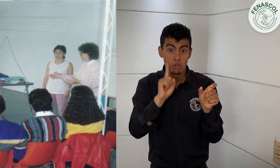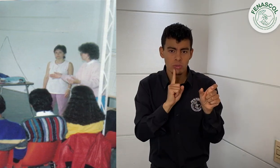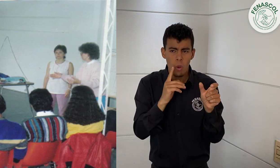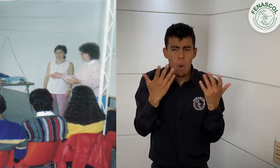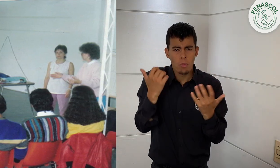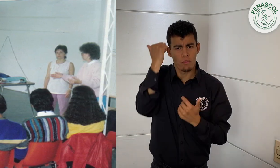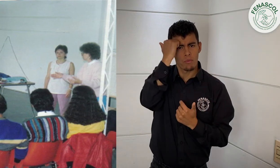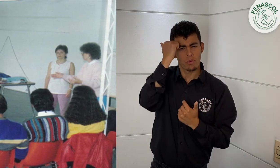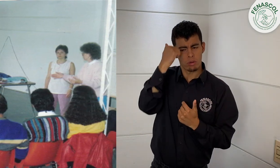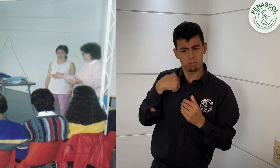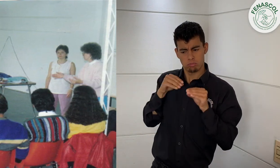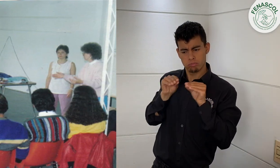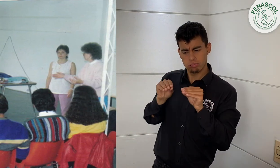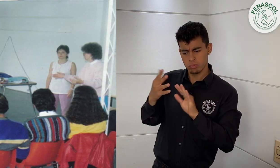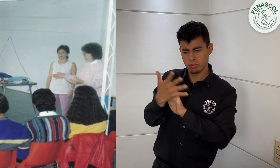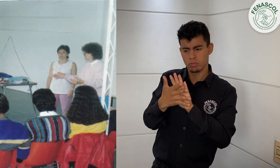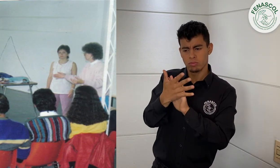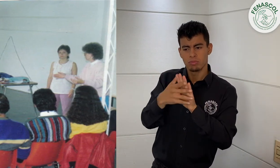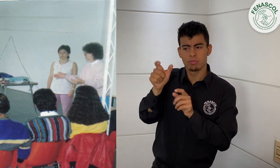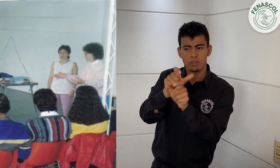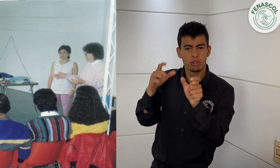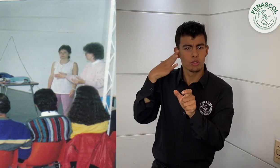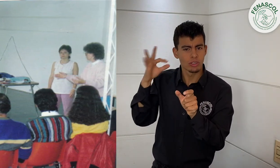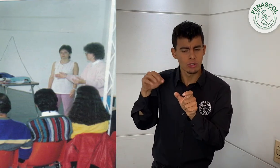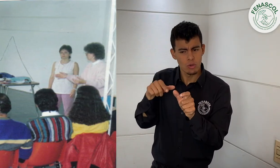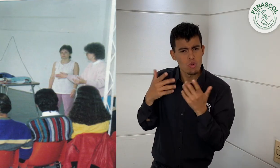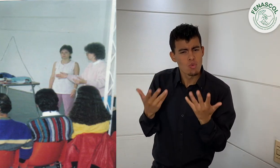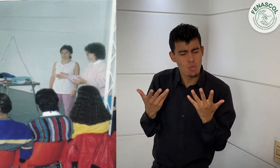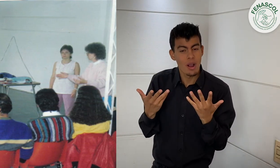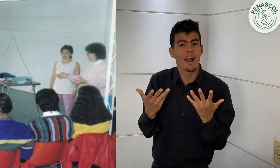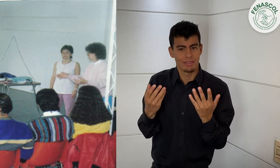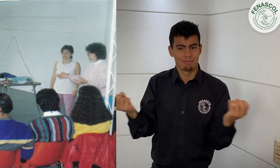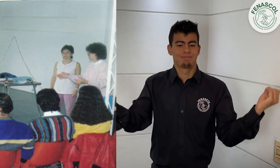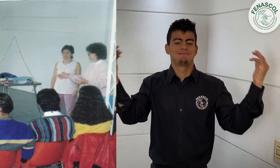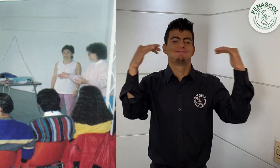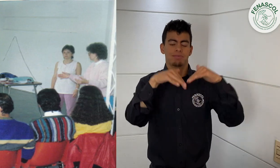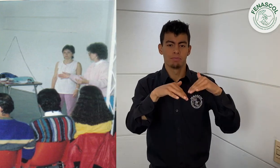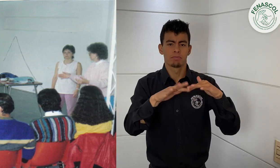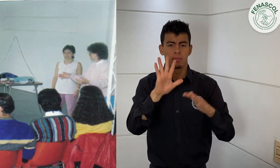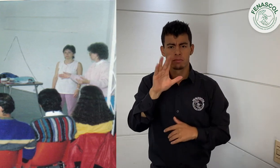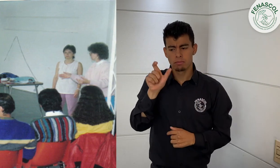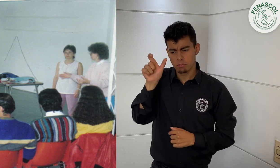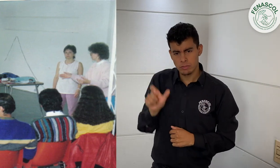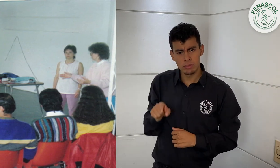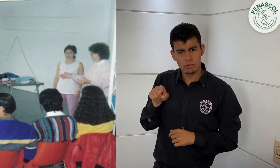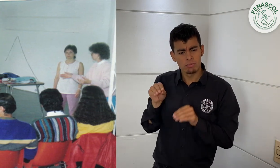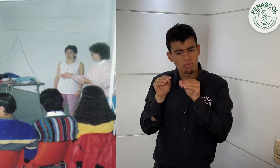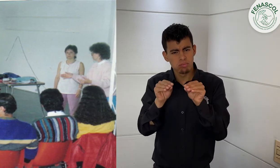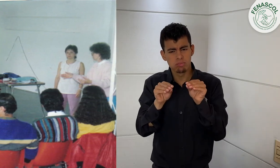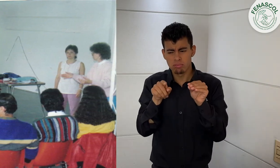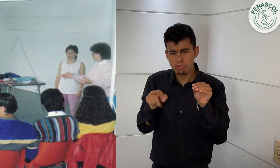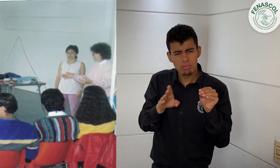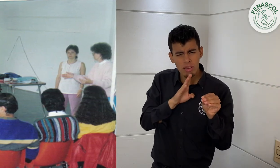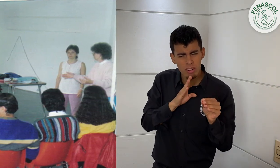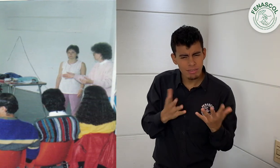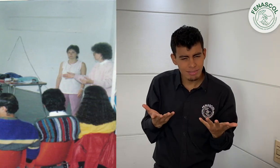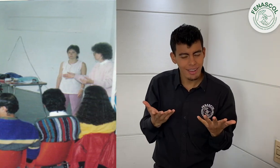lengua de señas a personas oyentes. Esta capacitación fue dictada por un maestro sordo que venía de la Universidad de Gallagher.